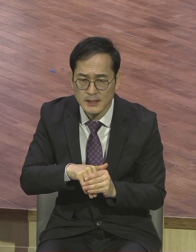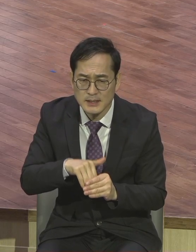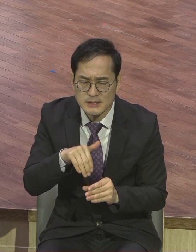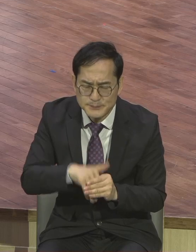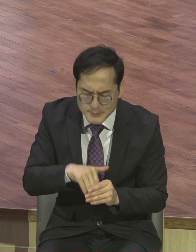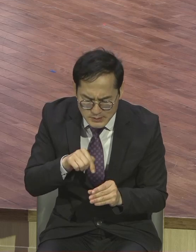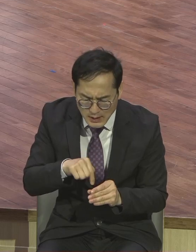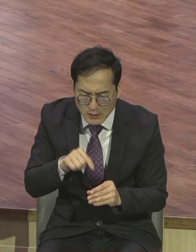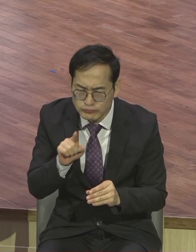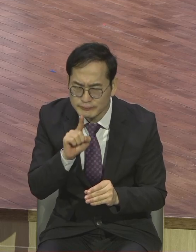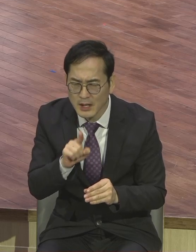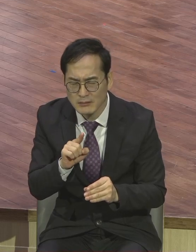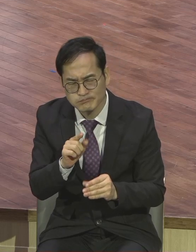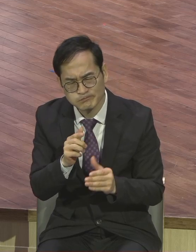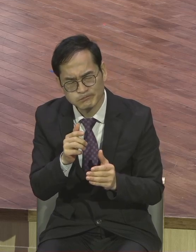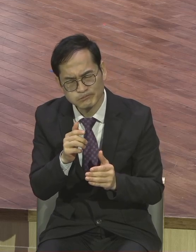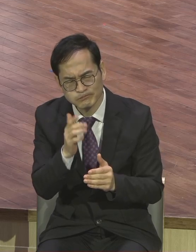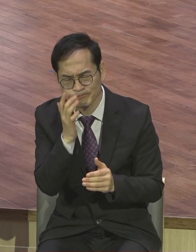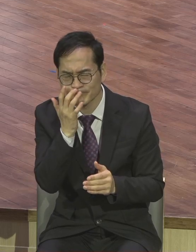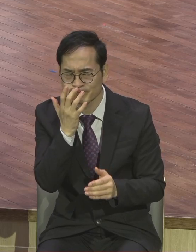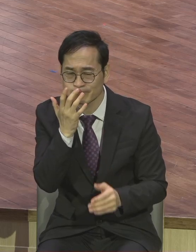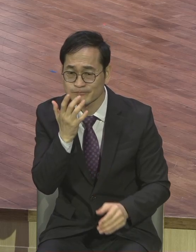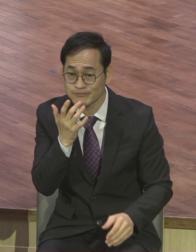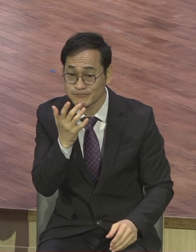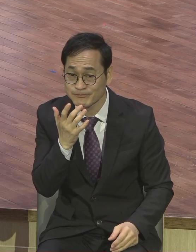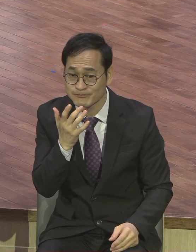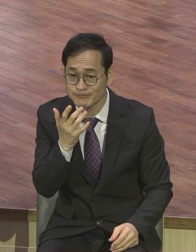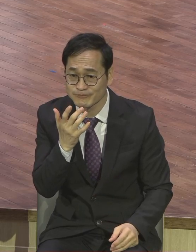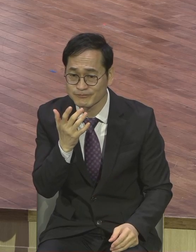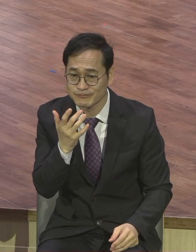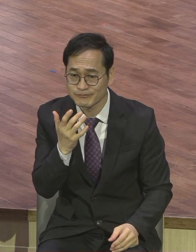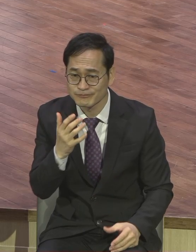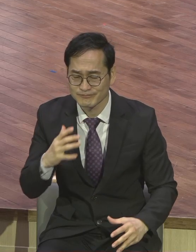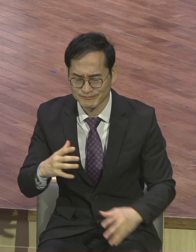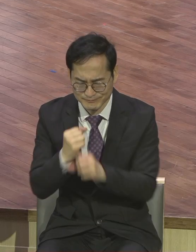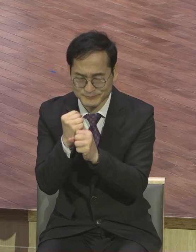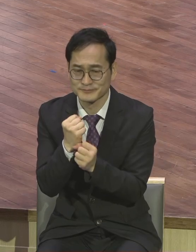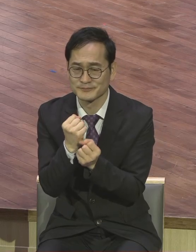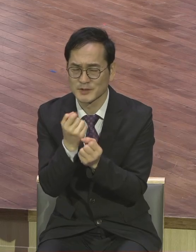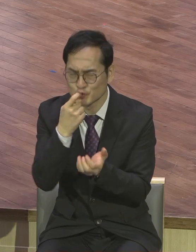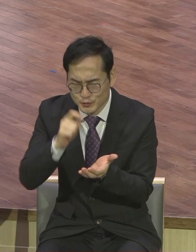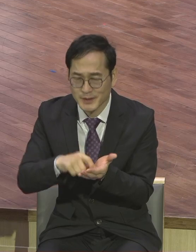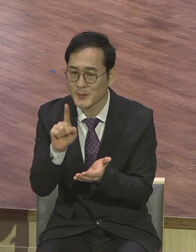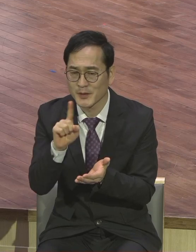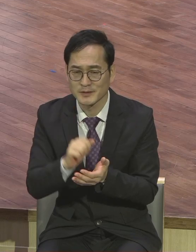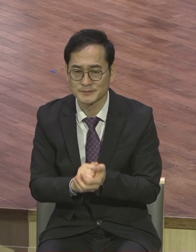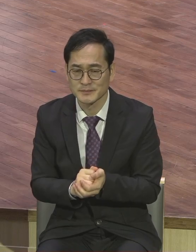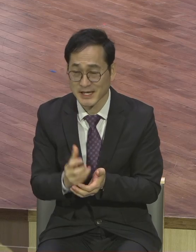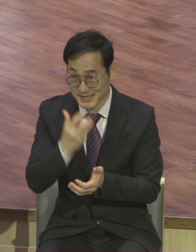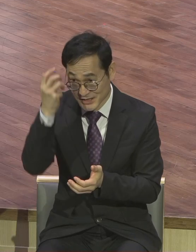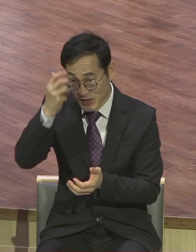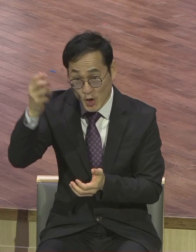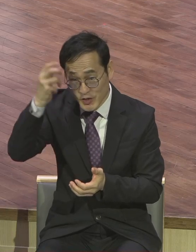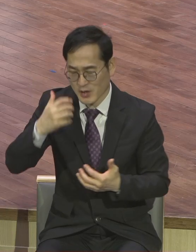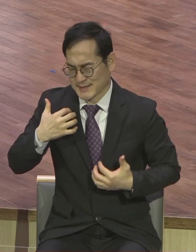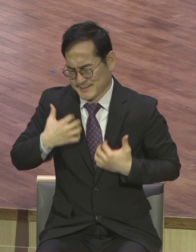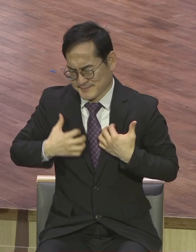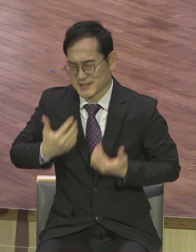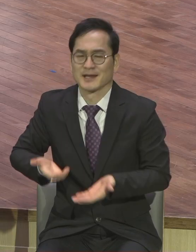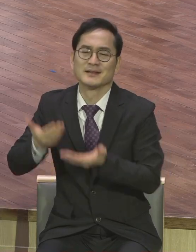표현이 선뜻 이해가 되지 않지만은 쉽게 설명을 하면 성령을 기쁘시게 하는 것. 성령을 어떻게 기쁘게